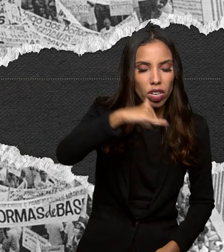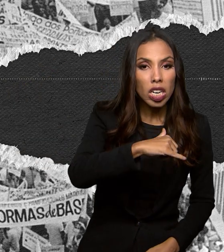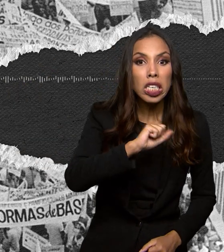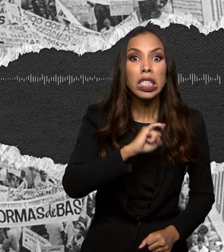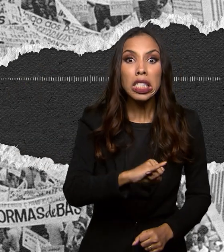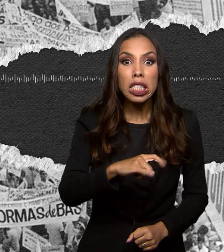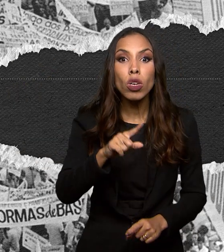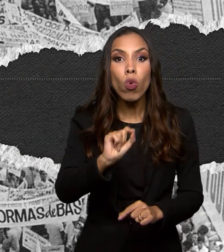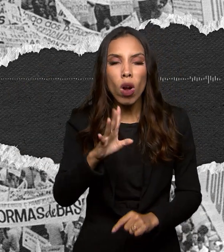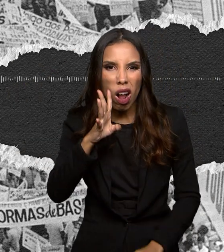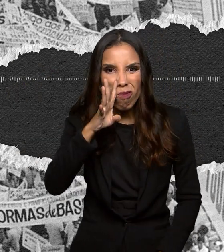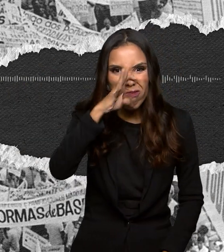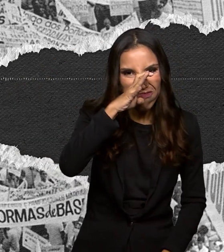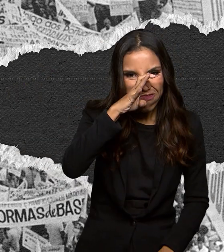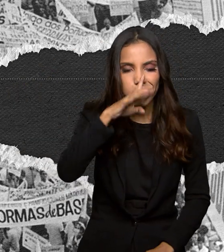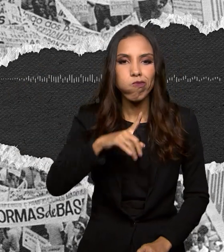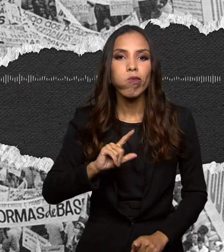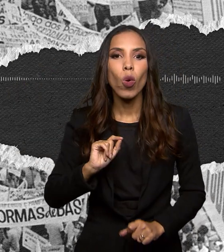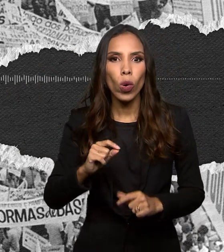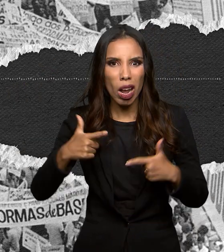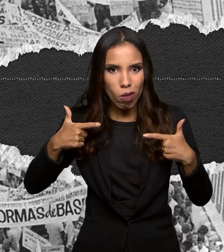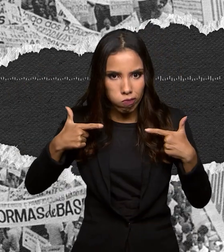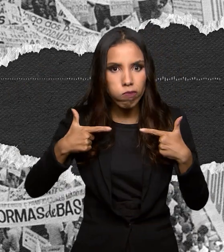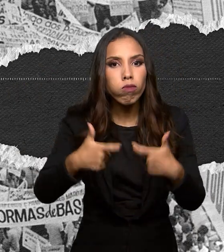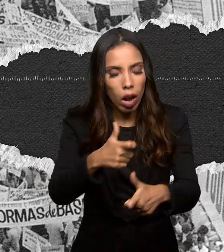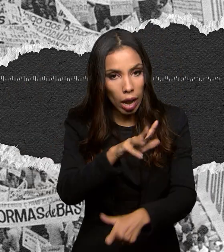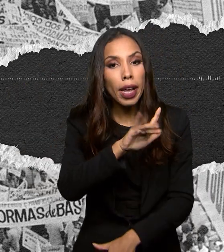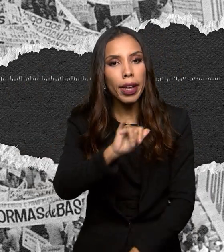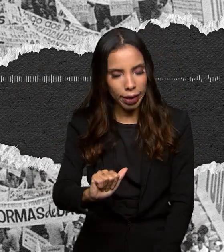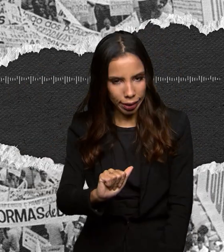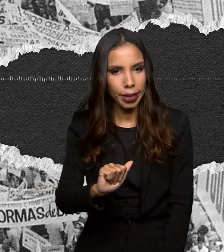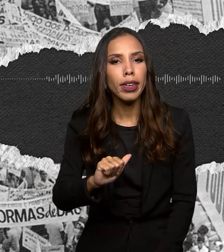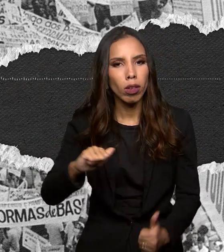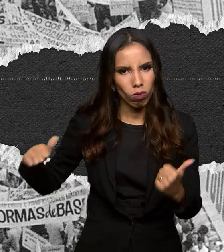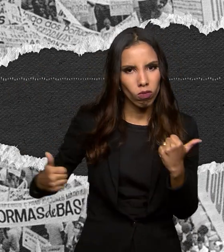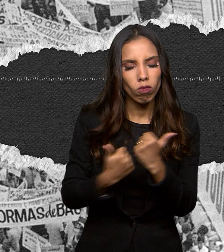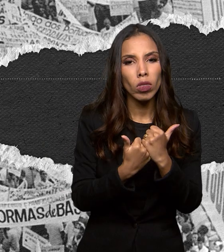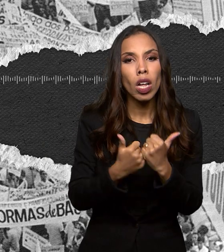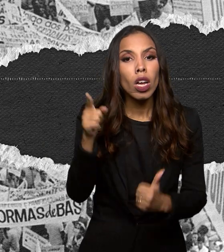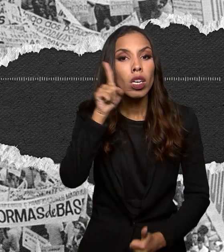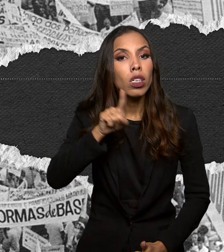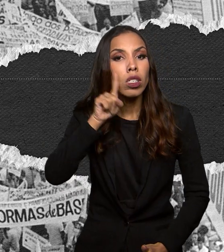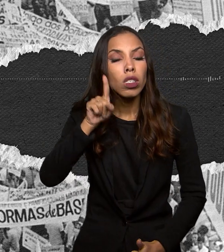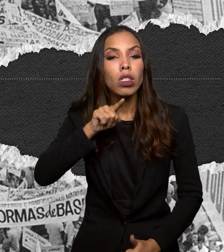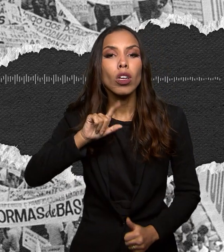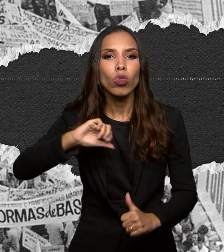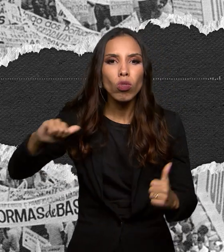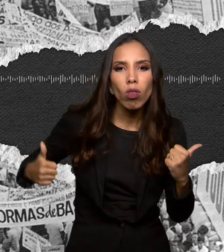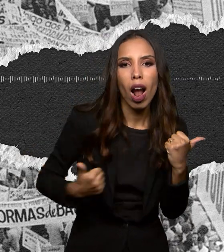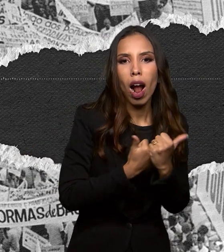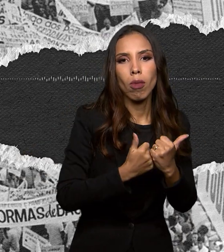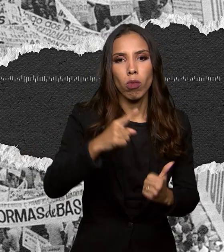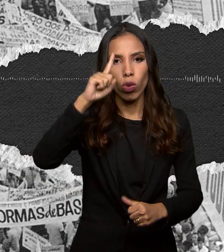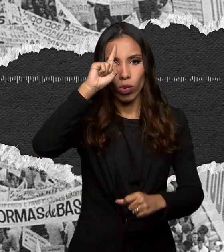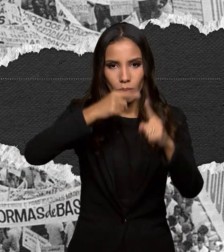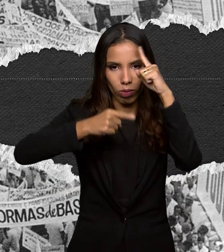à operação Brother Sun. Os Estados Unidos também influenciaram parte dos militares a parte claro que deu o golpe